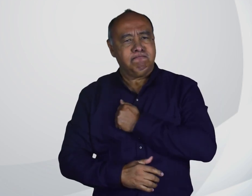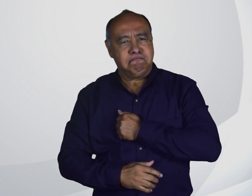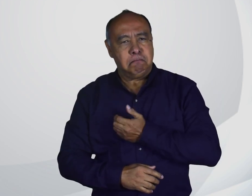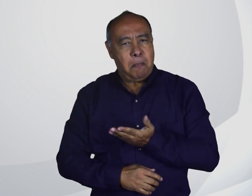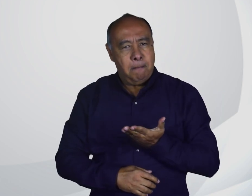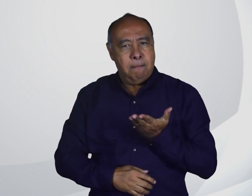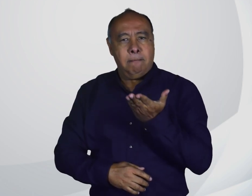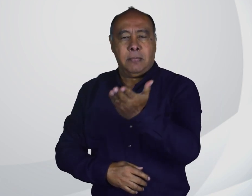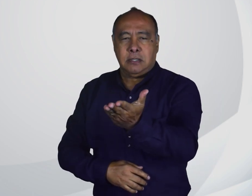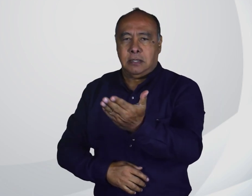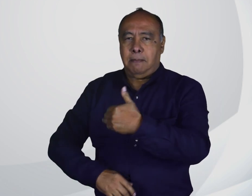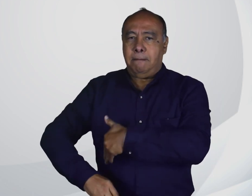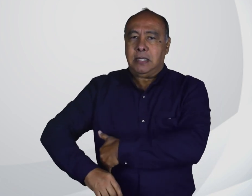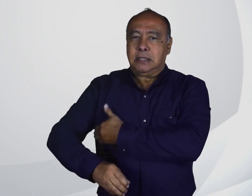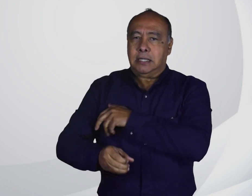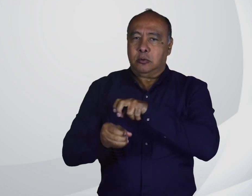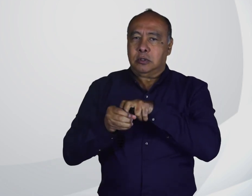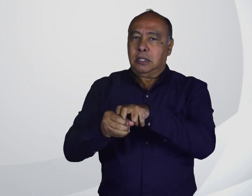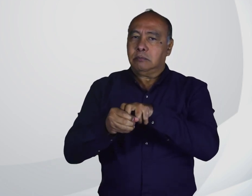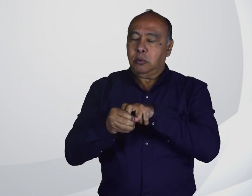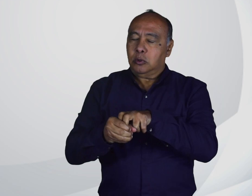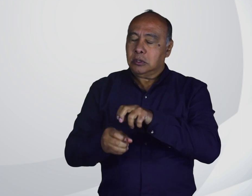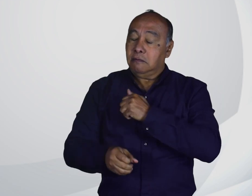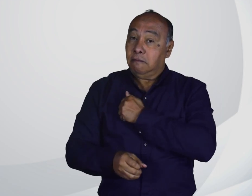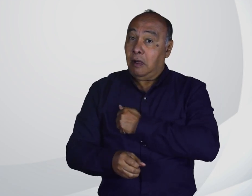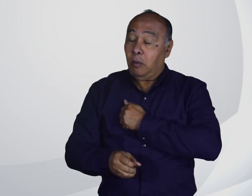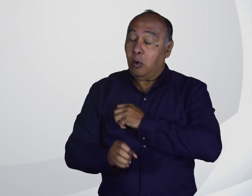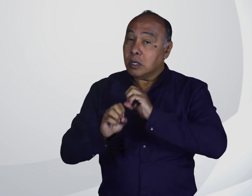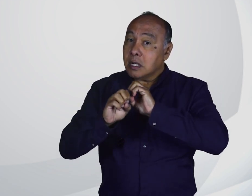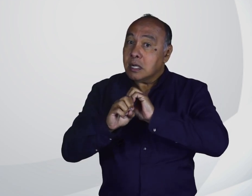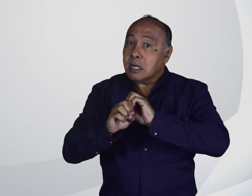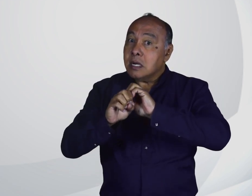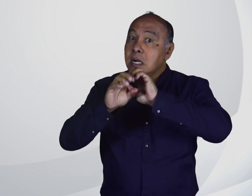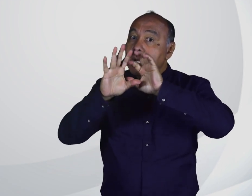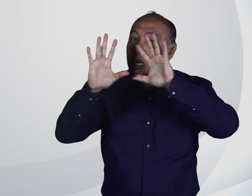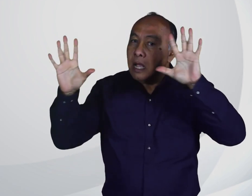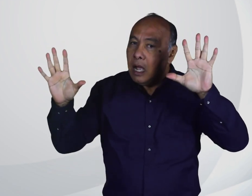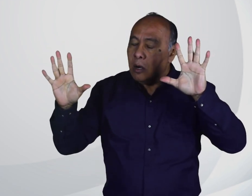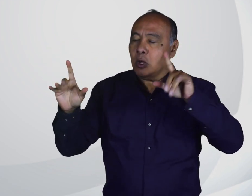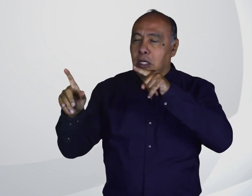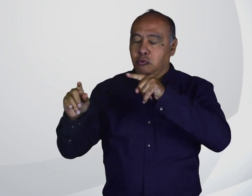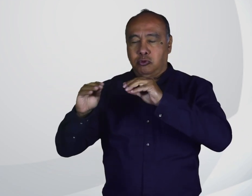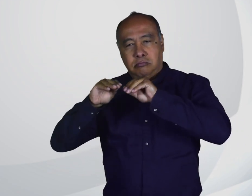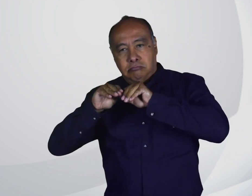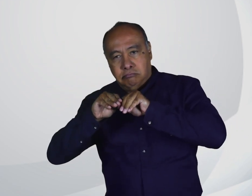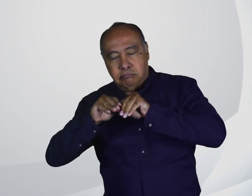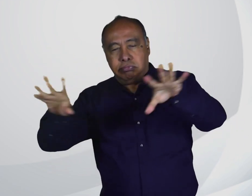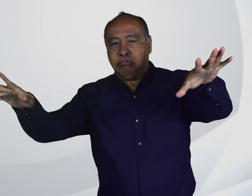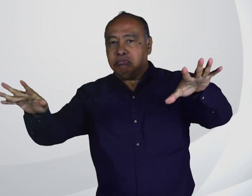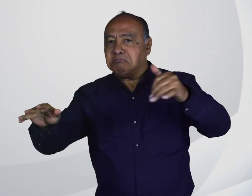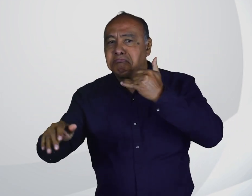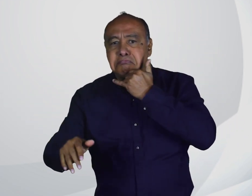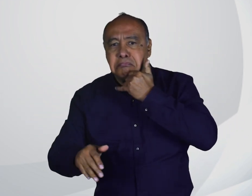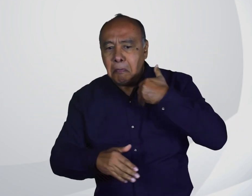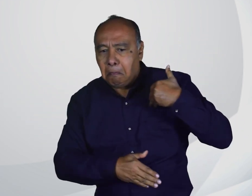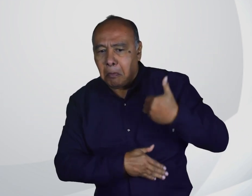petición al Ministerio de Transporte. Se hace necesario aclarar y publicar información de cómo va el proceso,